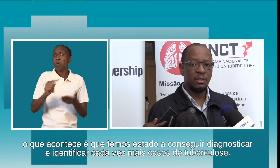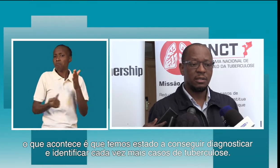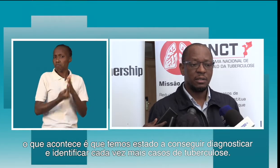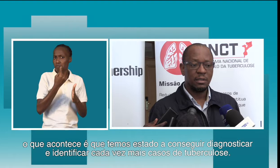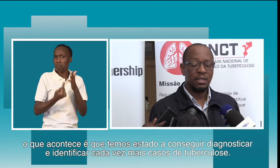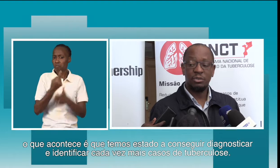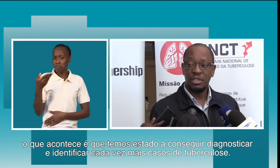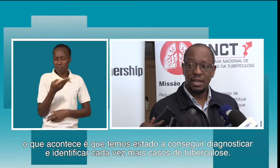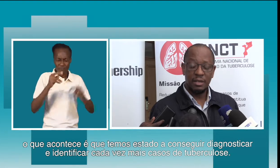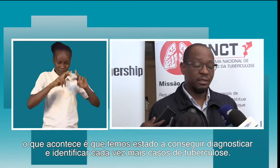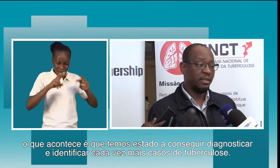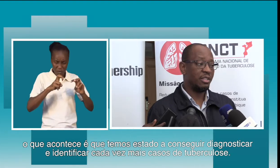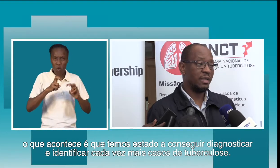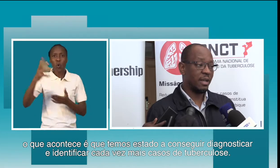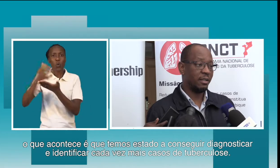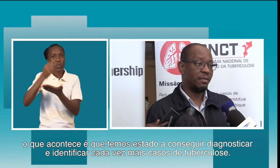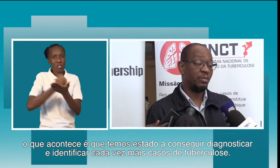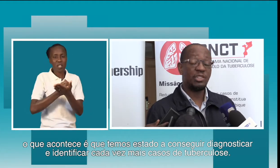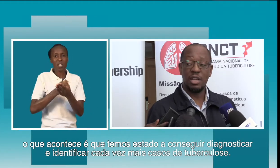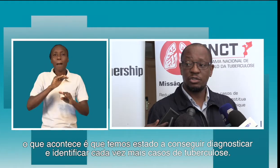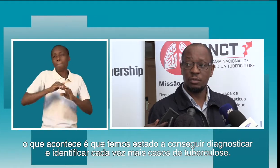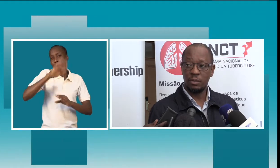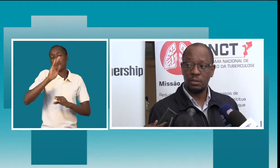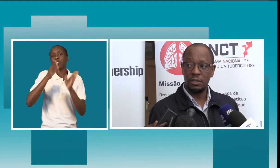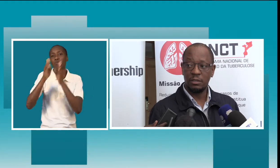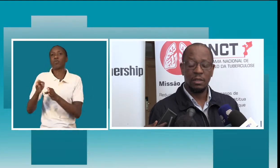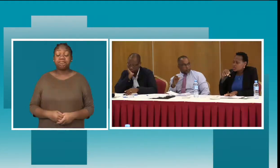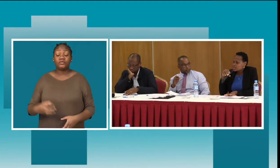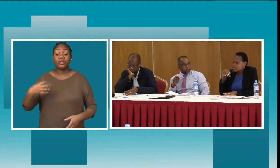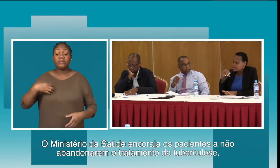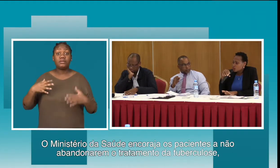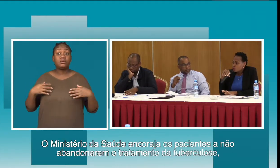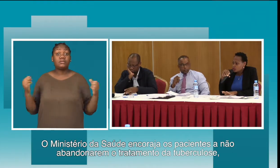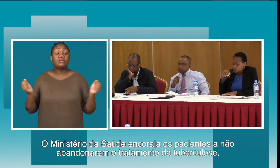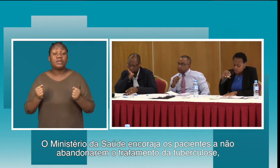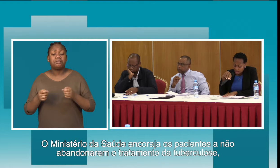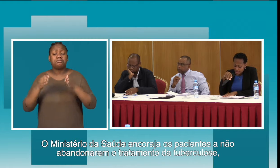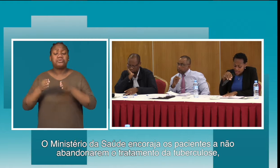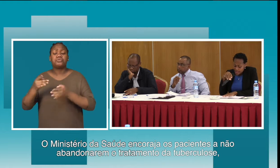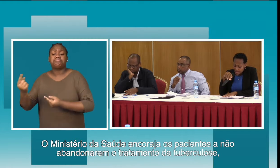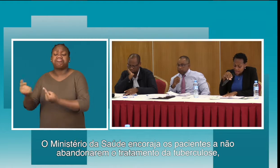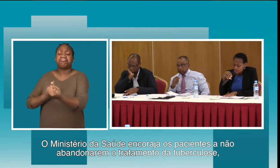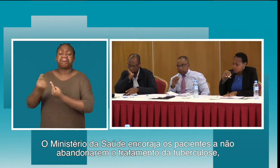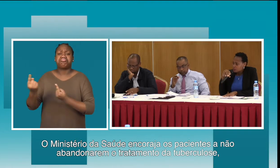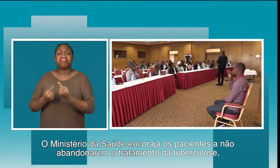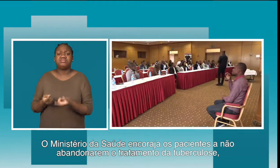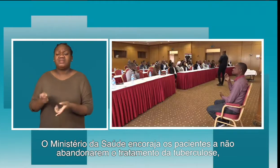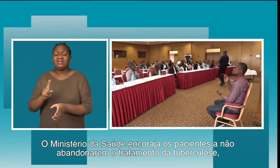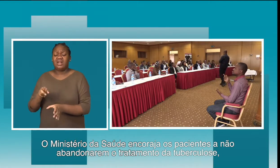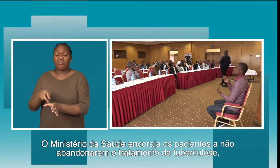diagnosticar e identificar cada vez mais casos de tuberculose. O Ministério da Saúde encoraja os pacientes a